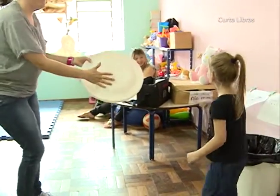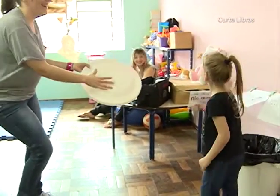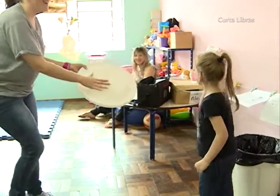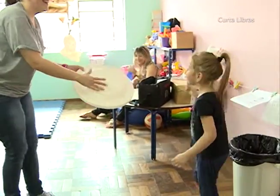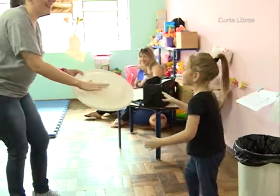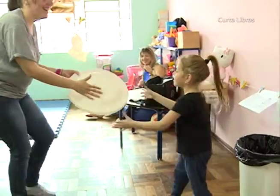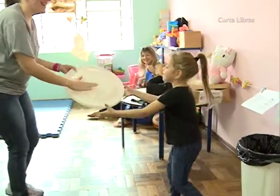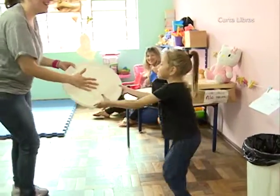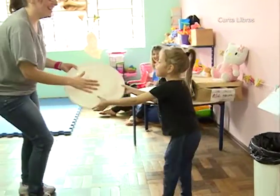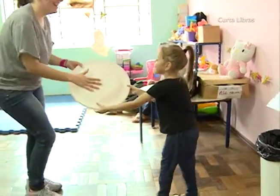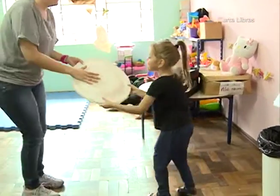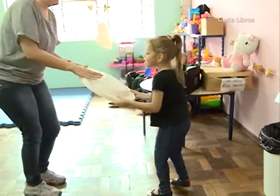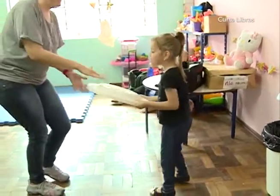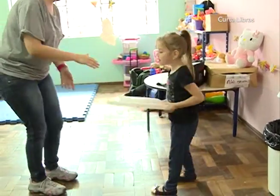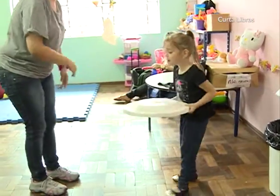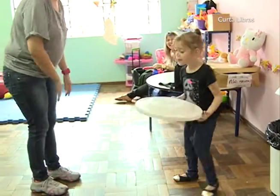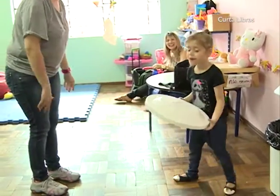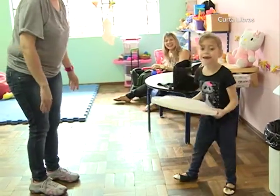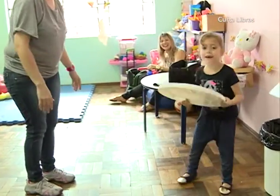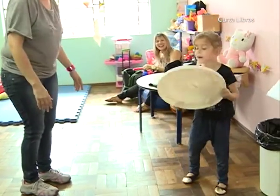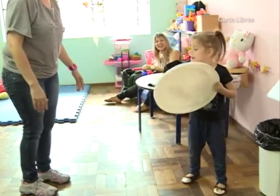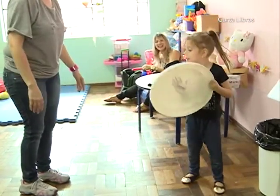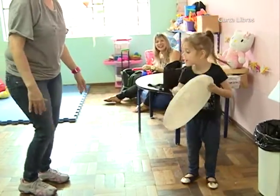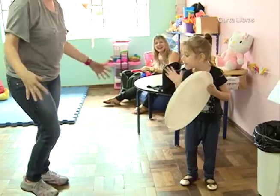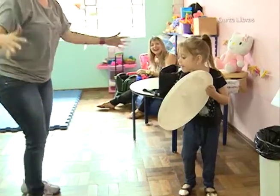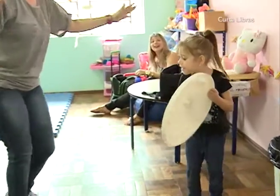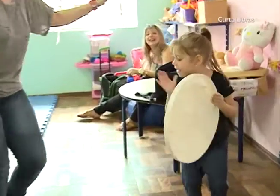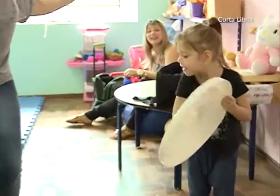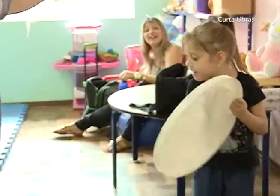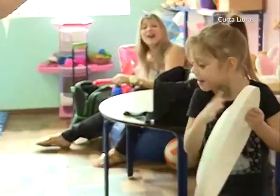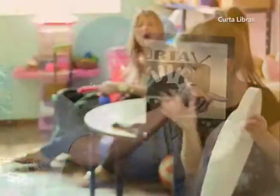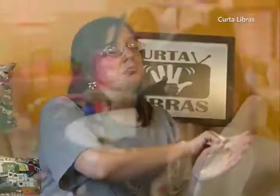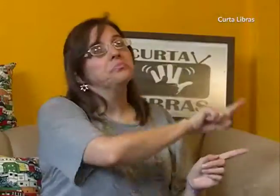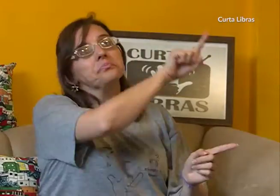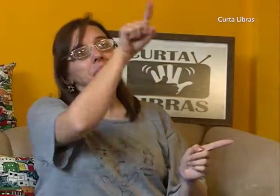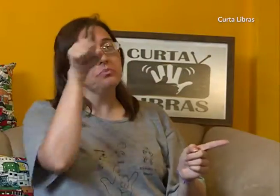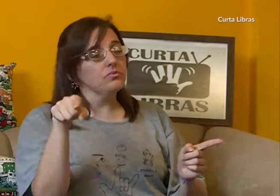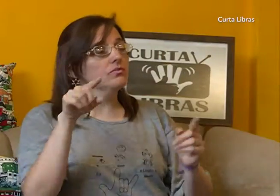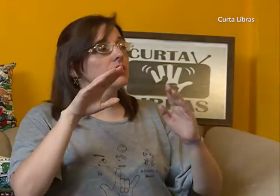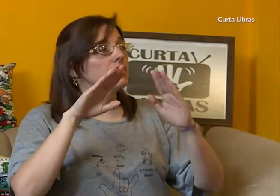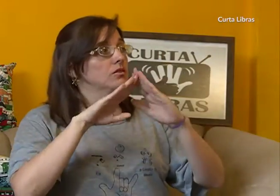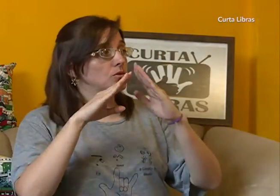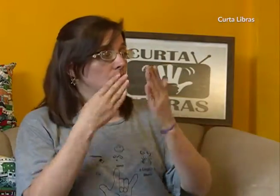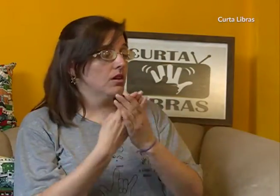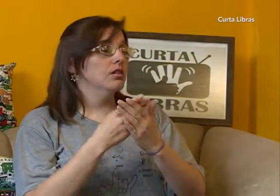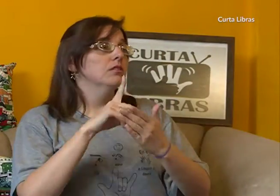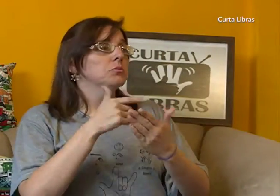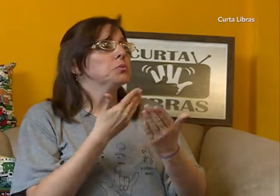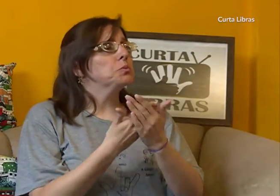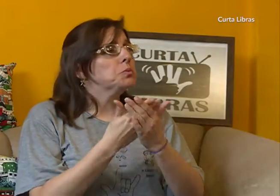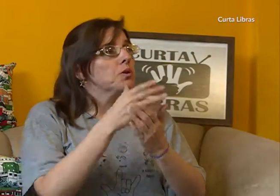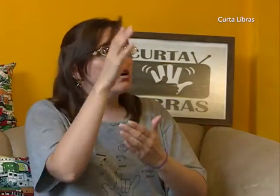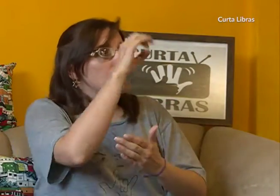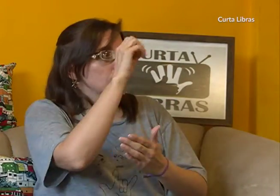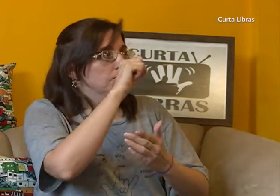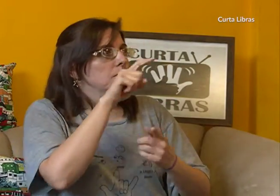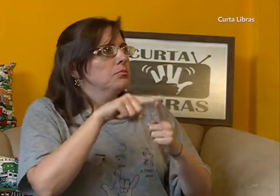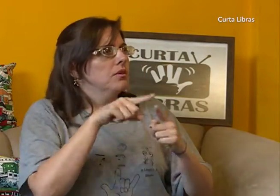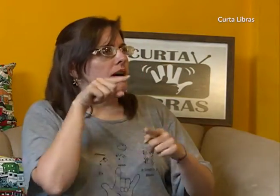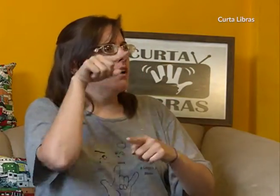com intérprete? Depois que eu desisti do magistério e fui para a escola Reinaldo Coser, eu percebi que era muito diferente, porque lá